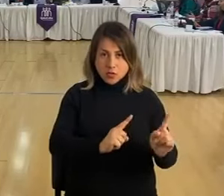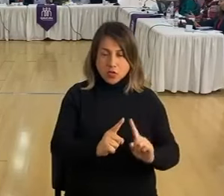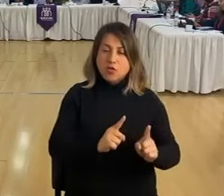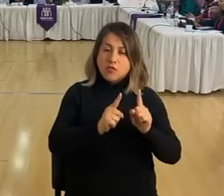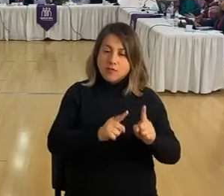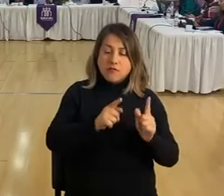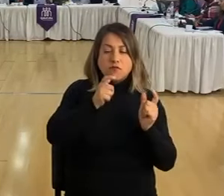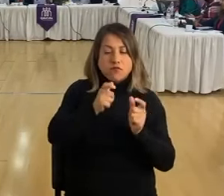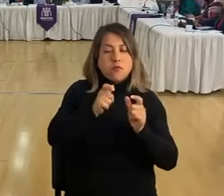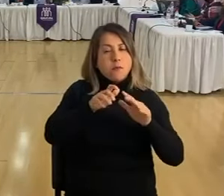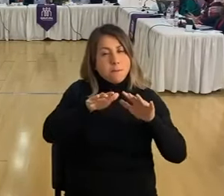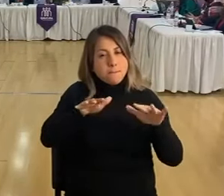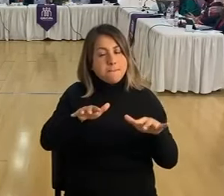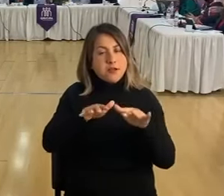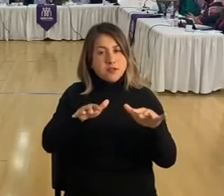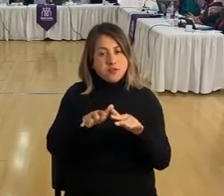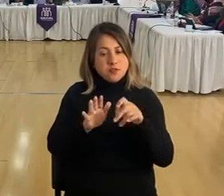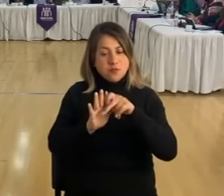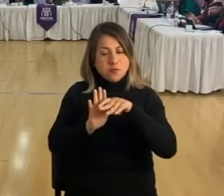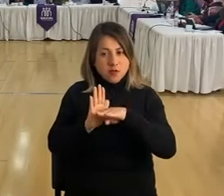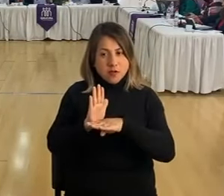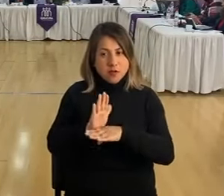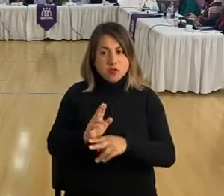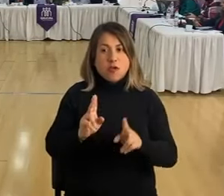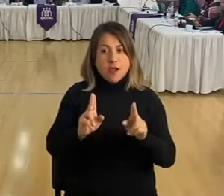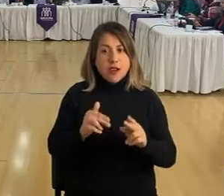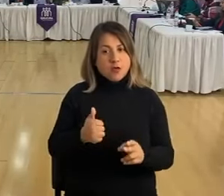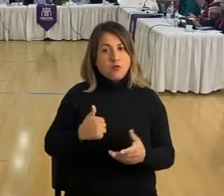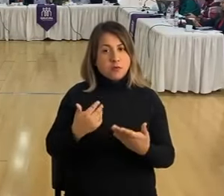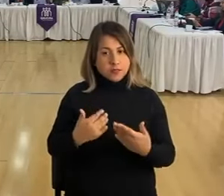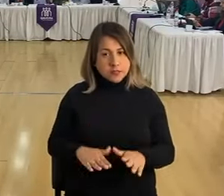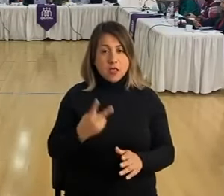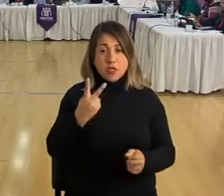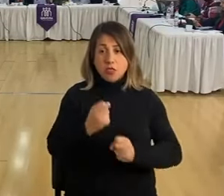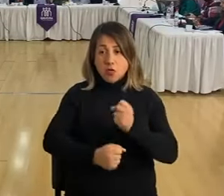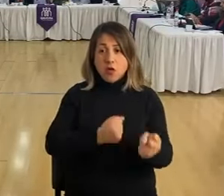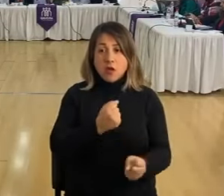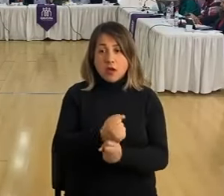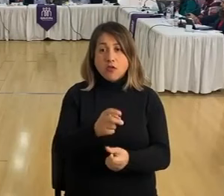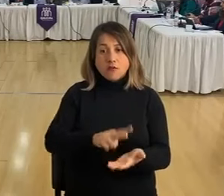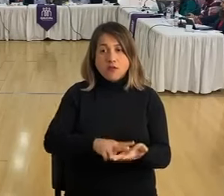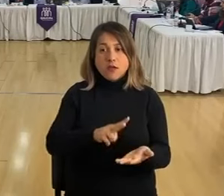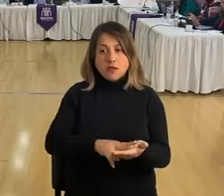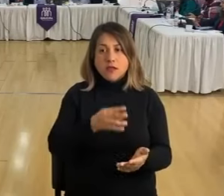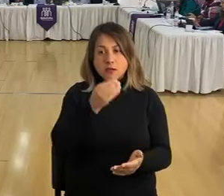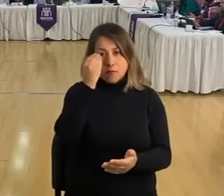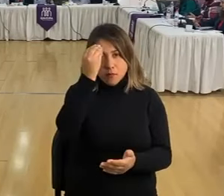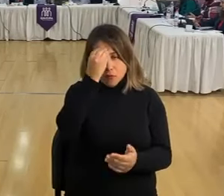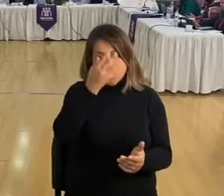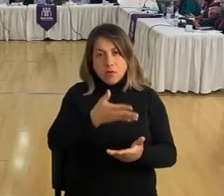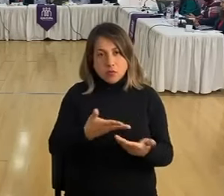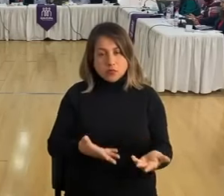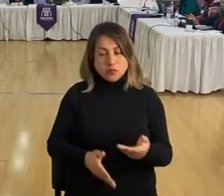debemos también presionar para que ese proyecto termine porque ya ha sido más de dos años y de verdad que ha sido muy preocupante.